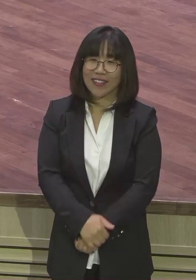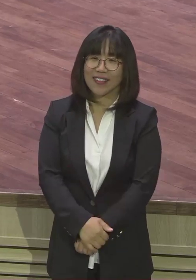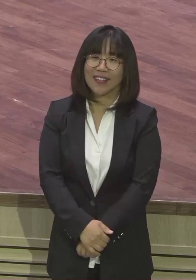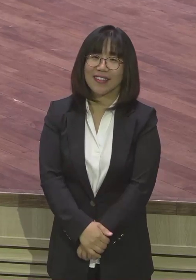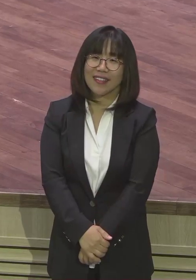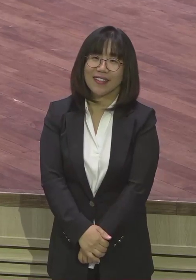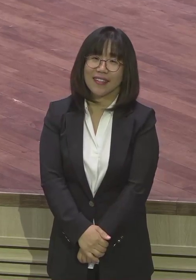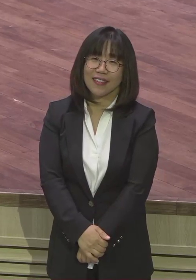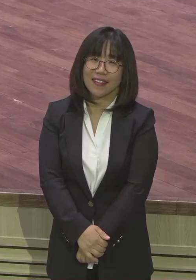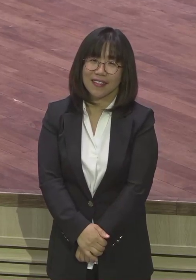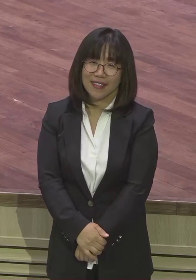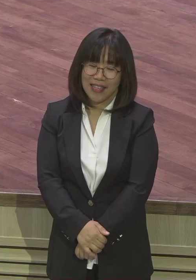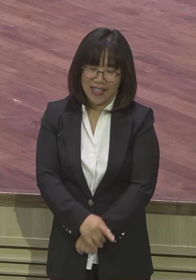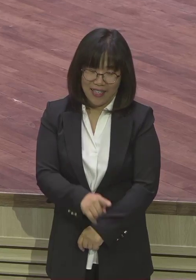지속이 안 돼. 지속이.